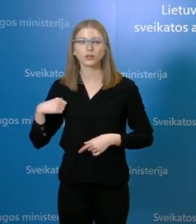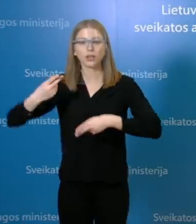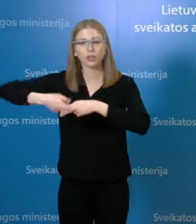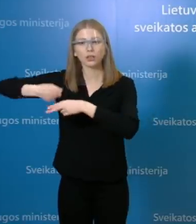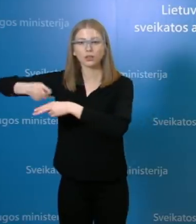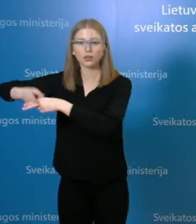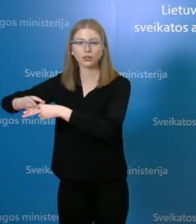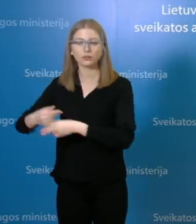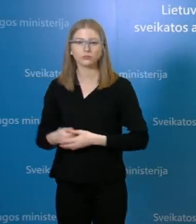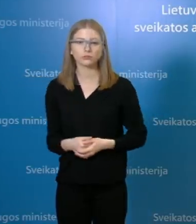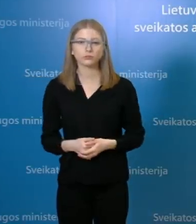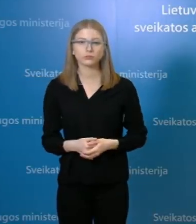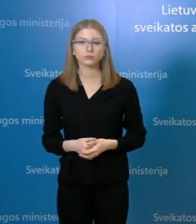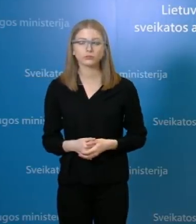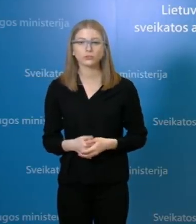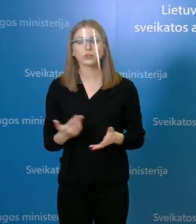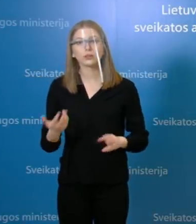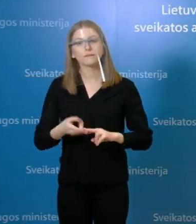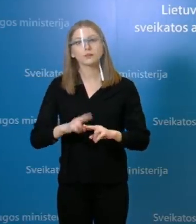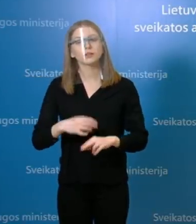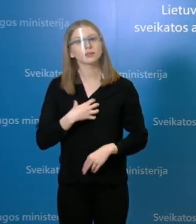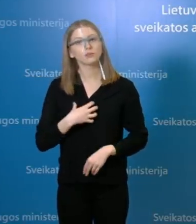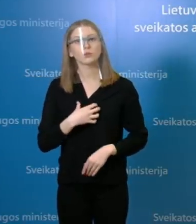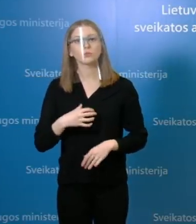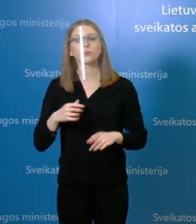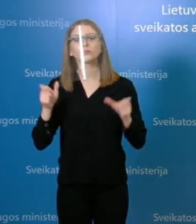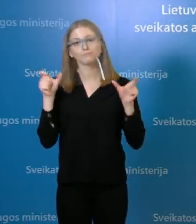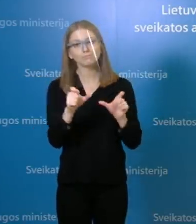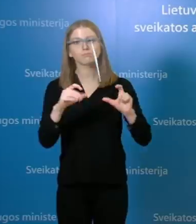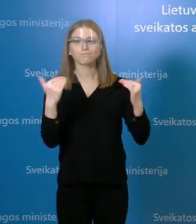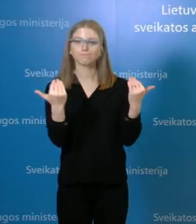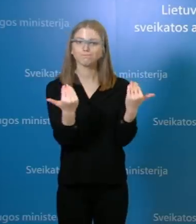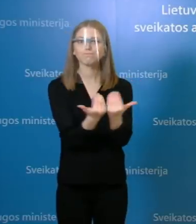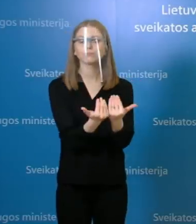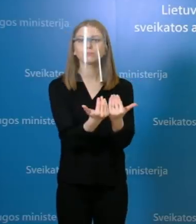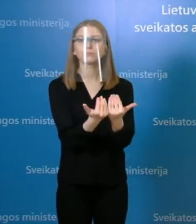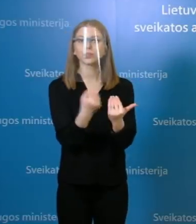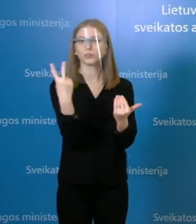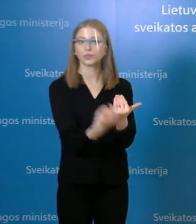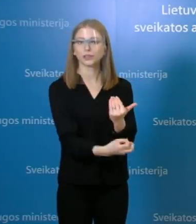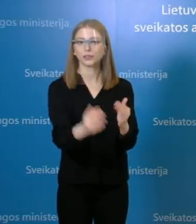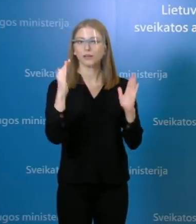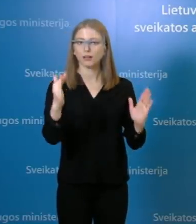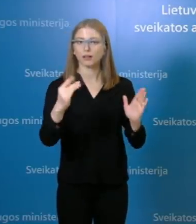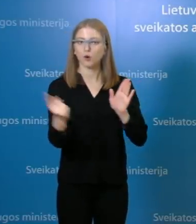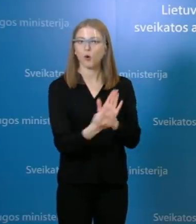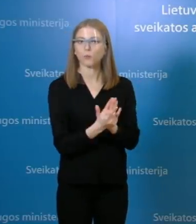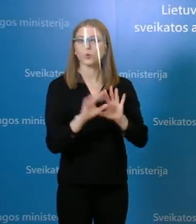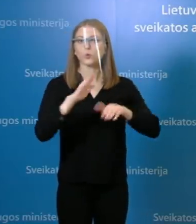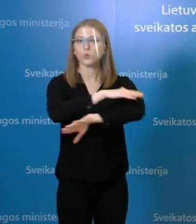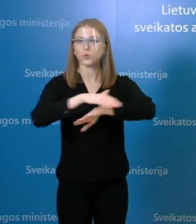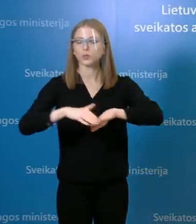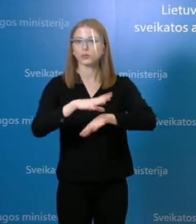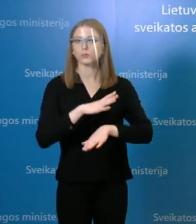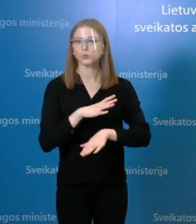svarbu laikytis nurodymų ir visiems asmenims grįžtantiems ir sursino yra privaloma izolacija, tik tai